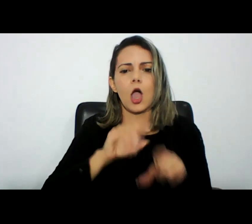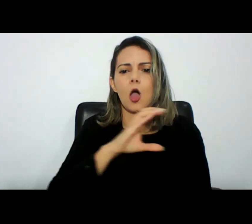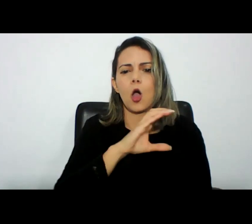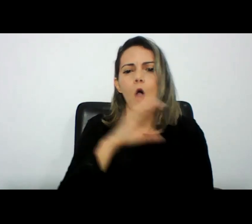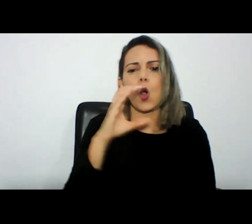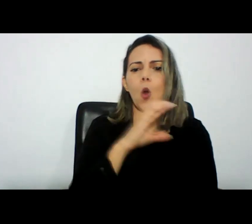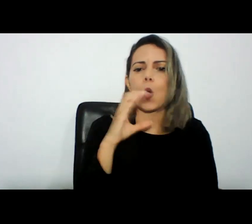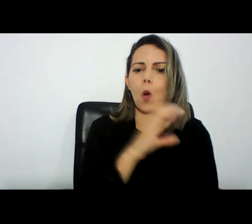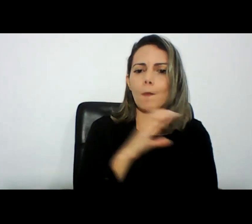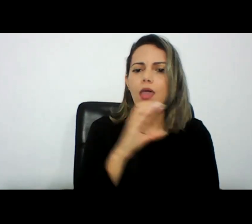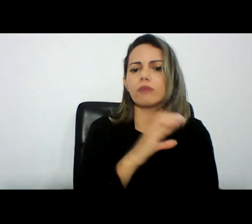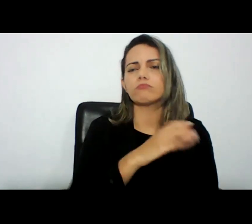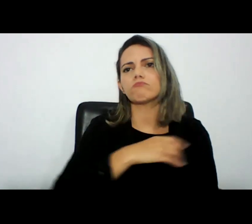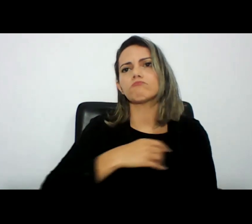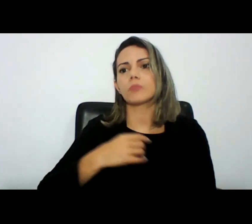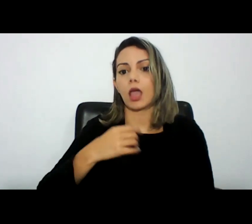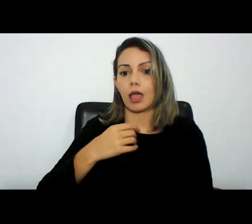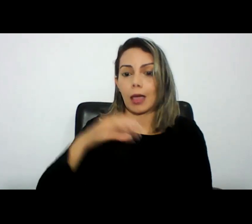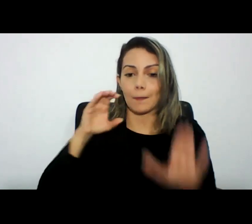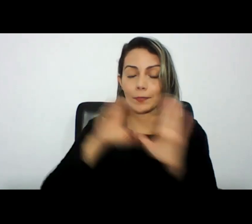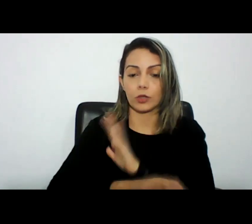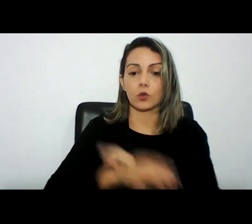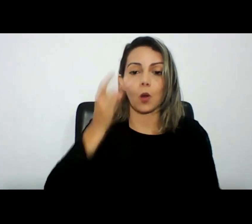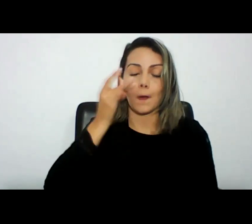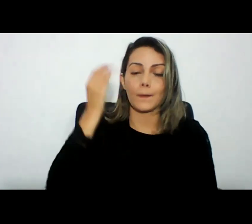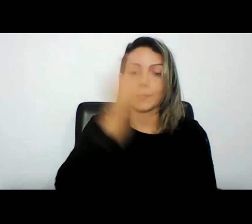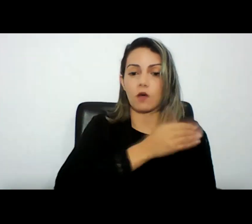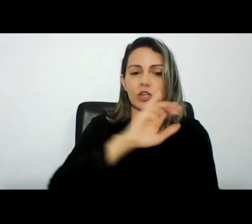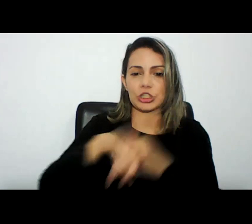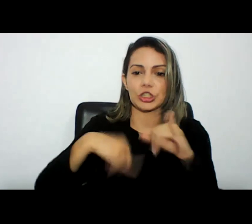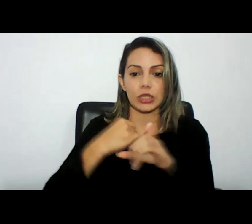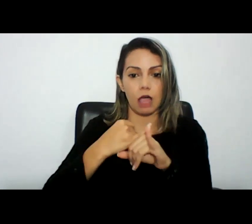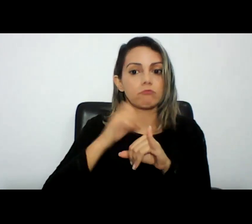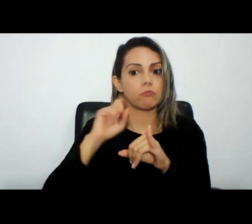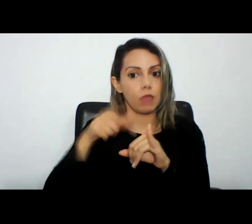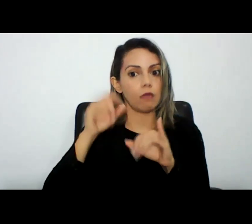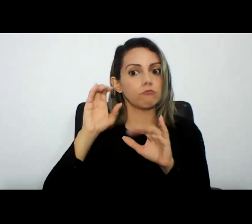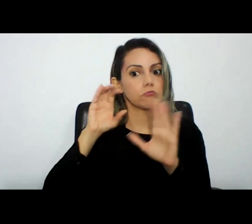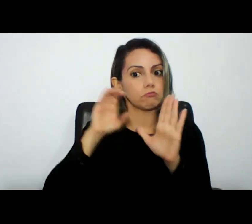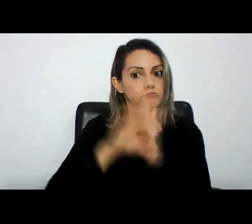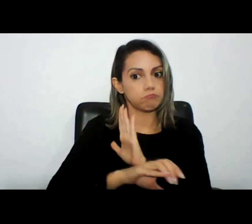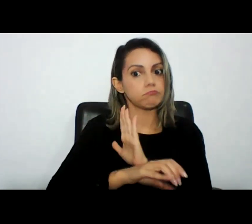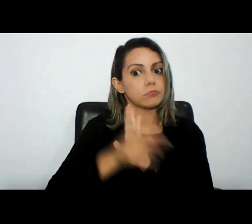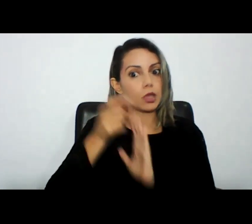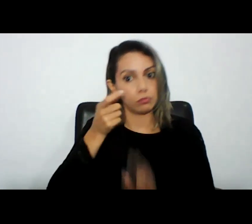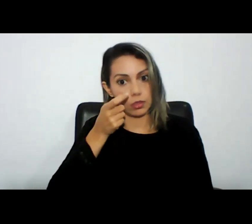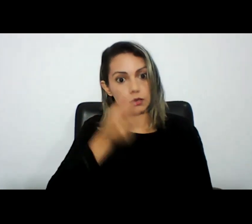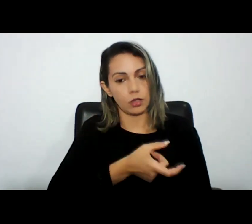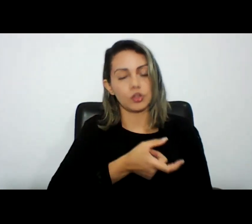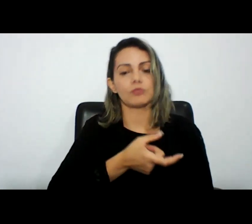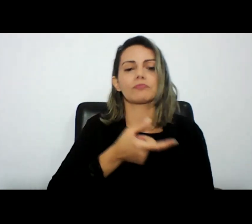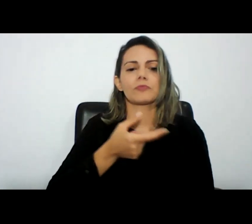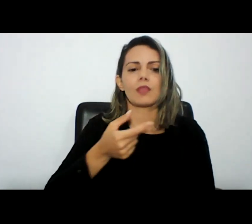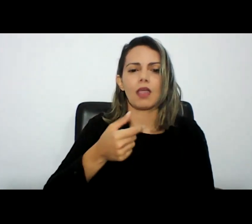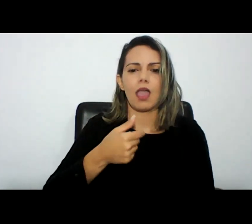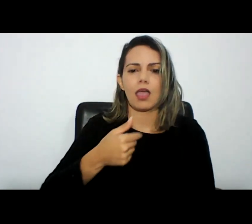capítulo de provas digitais é um capítulo muito avançado me inspirei inclusive parte do PL 4939 ele é